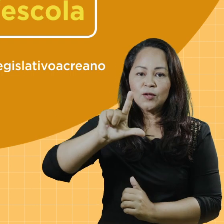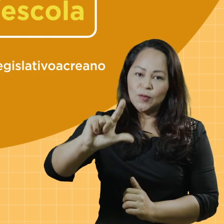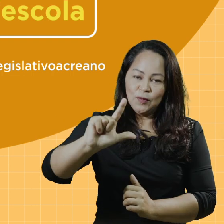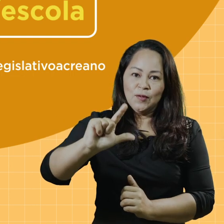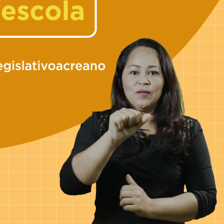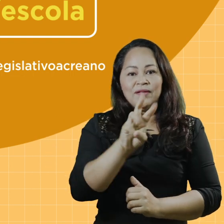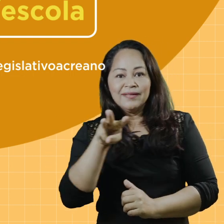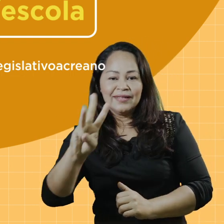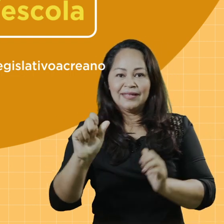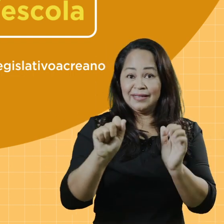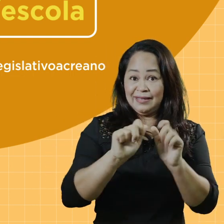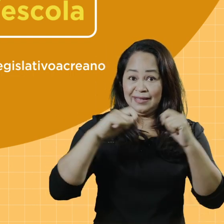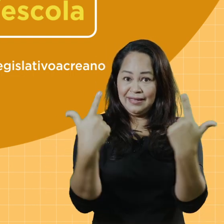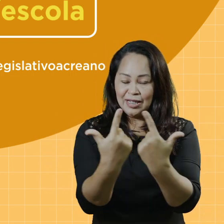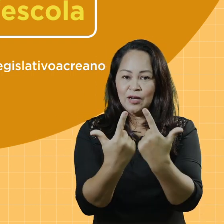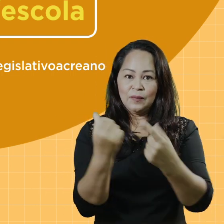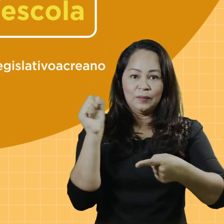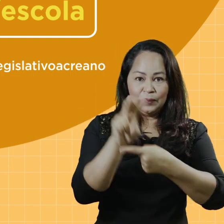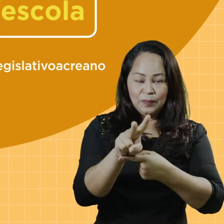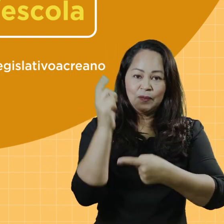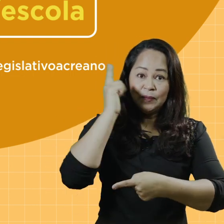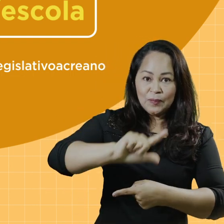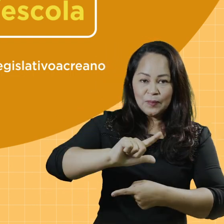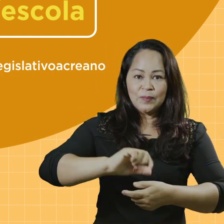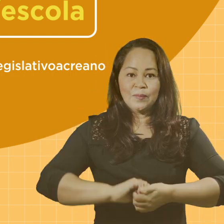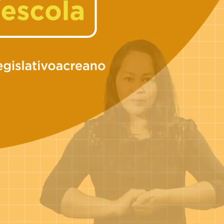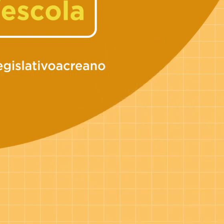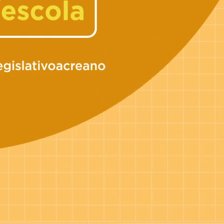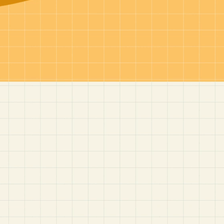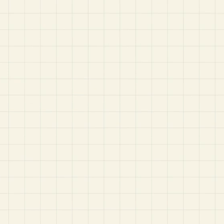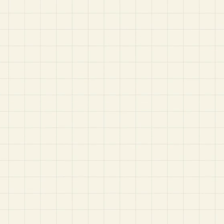1 e 2 de julho, no site da Aleac e garanta sua vaga.